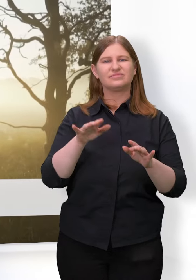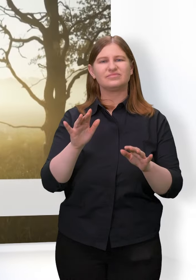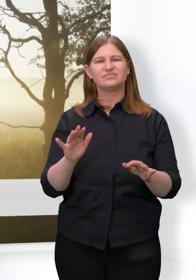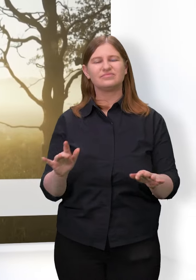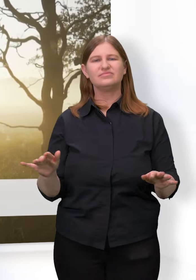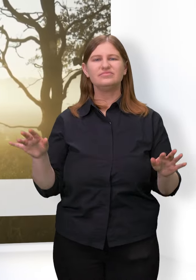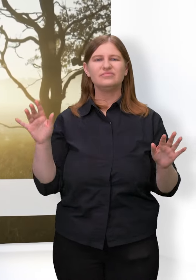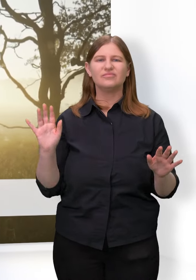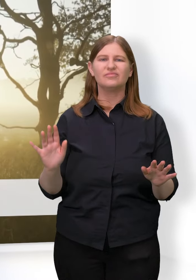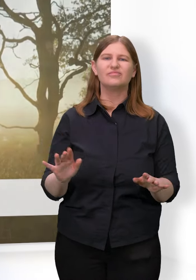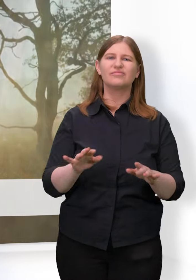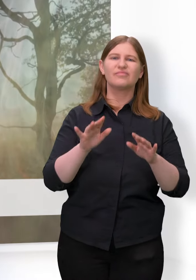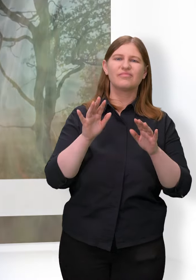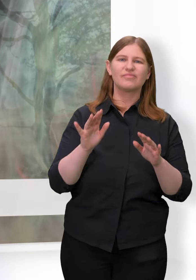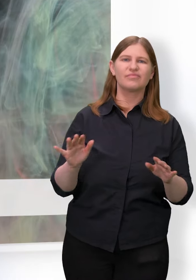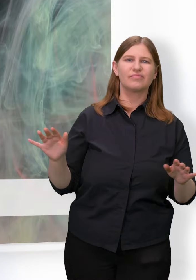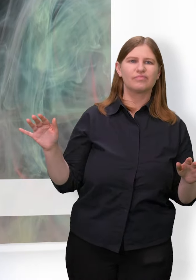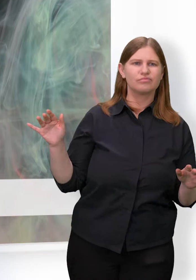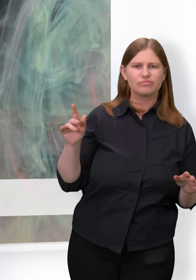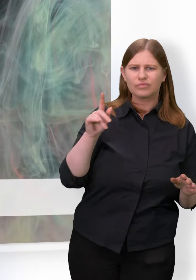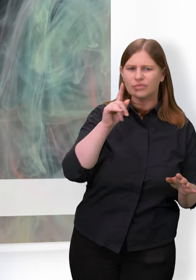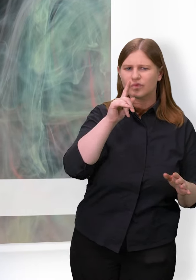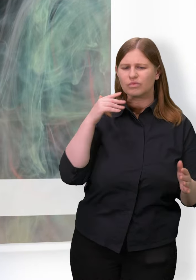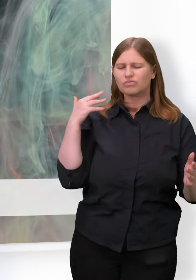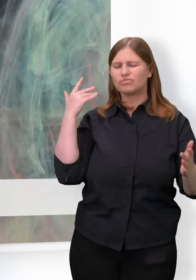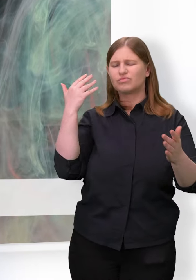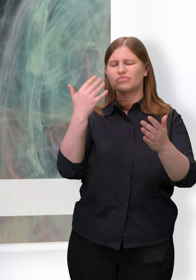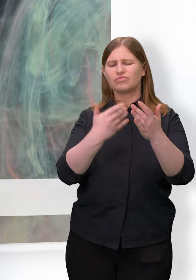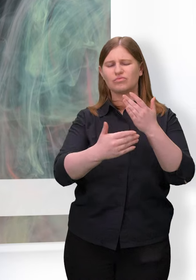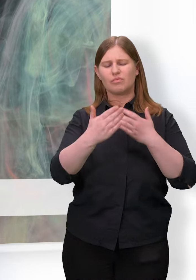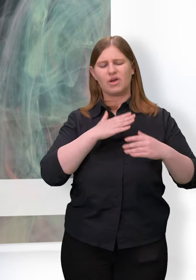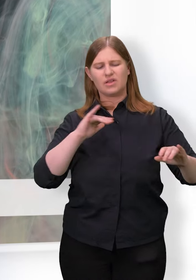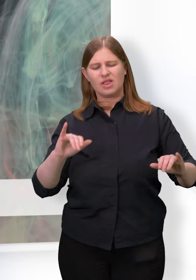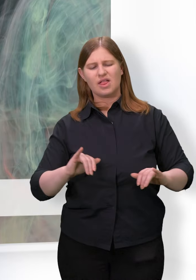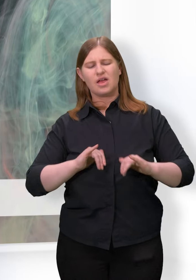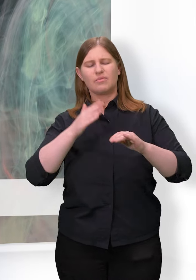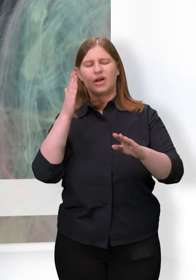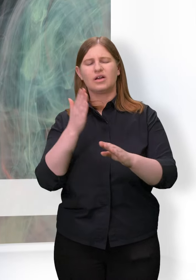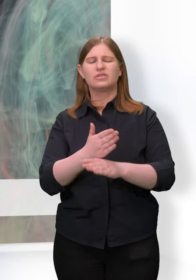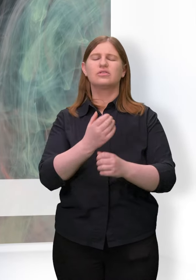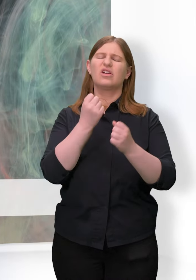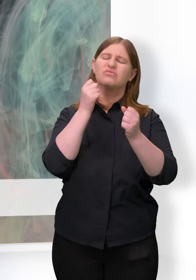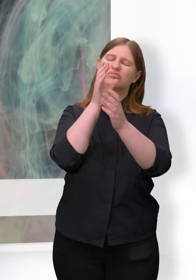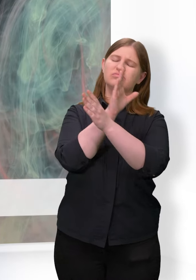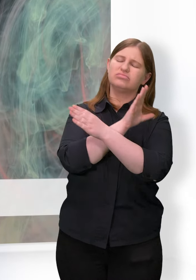Und wenn am Ende die Kräfte schwinden,